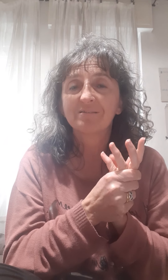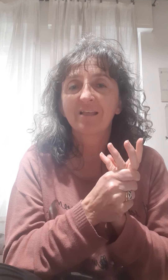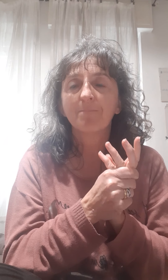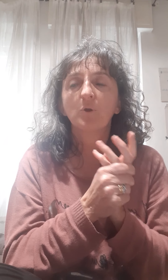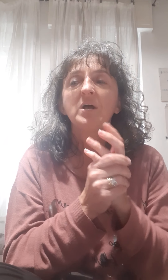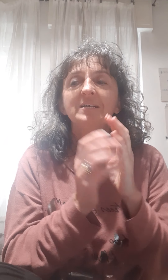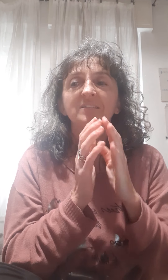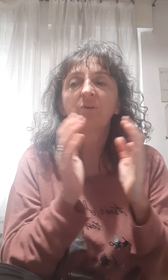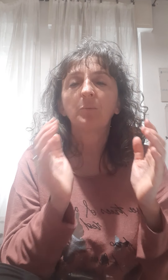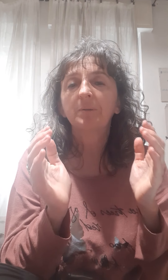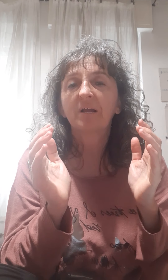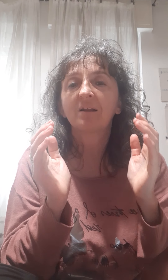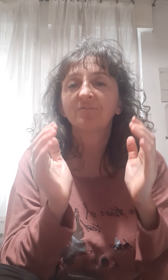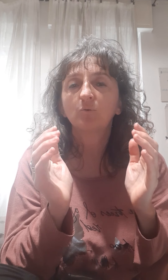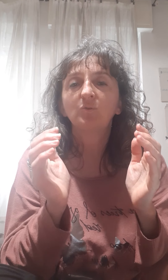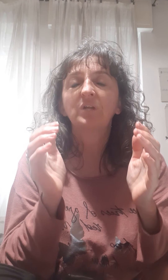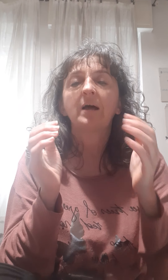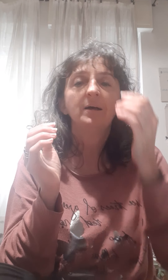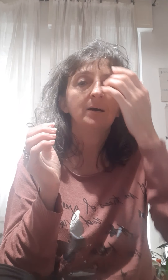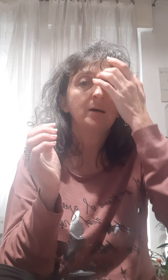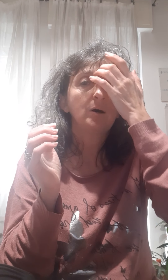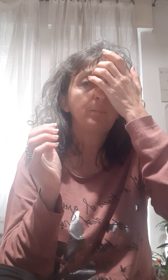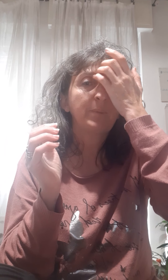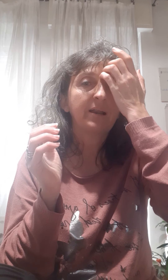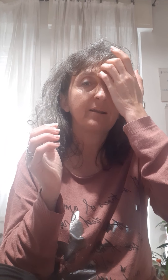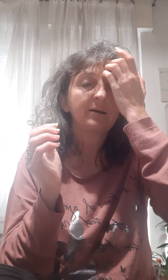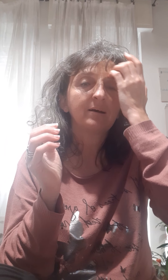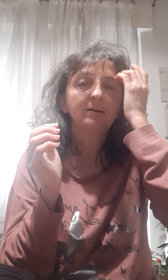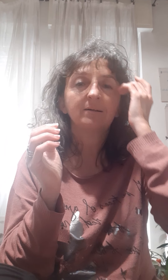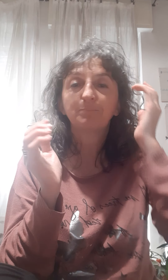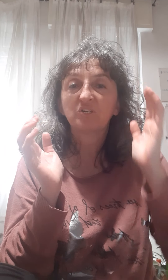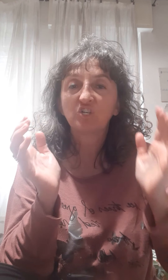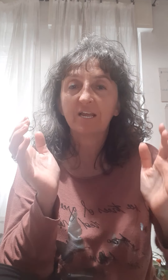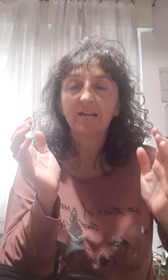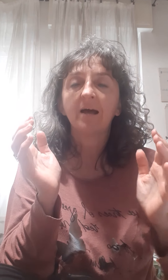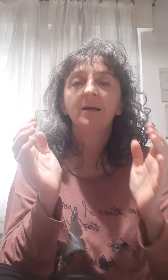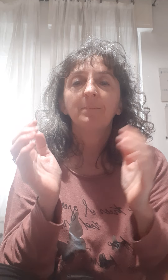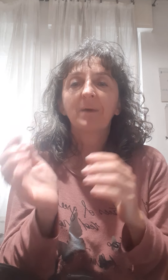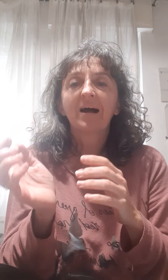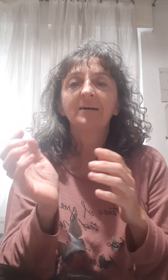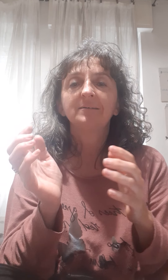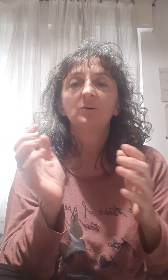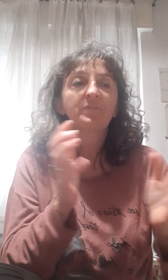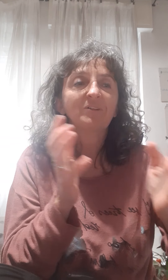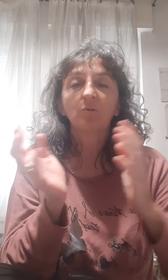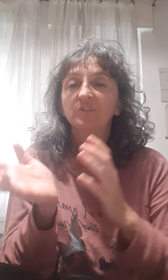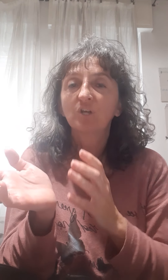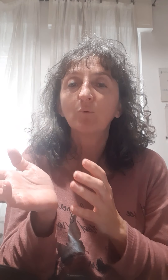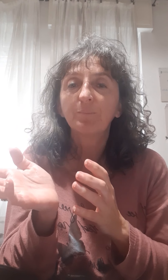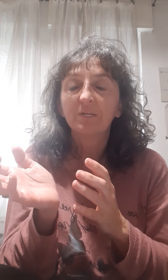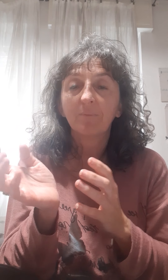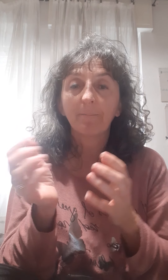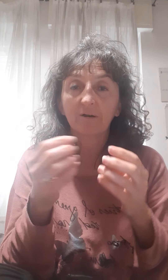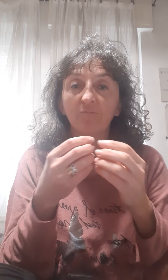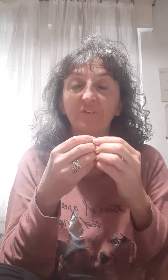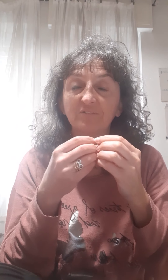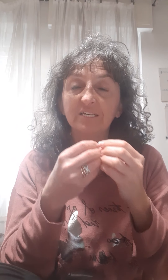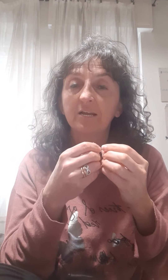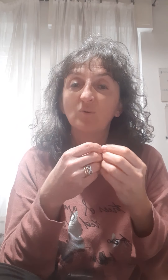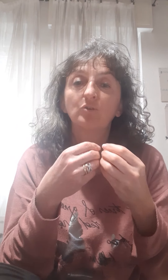esempio, se vogliamo preparare la frutta per cena, ma ovviamente lo facciamo prima, per far sì che questo